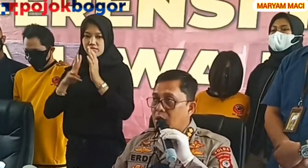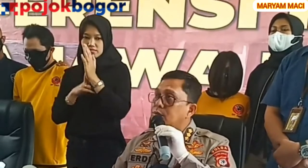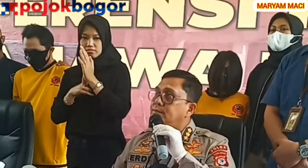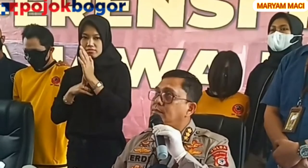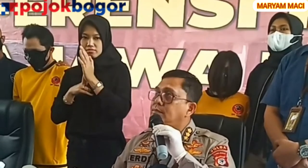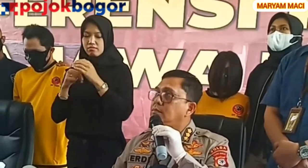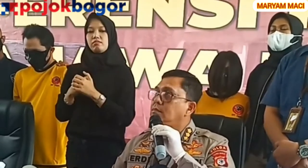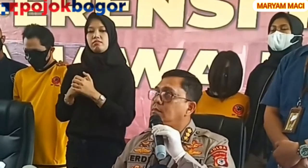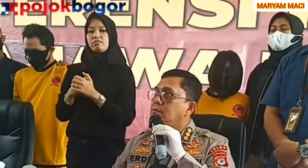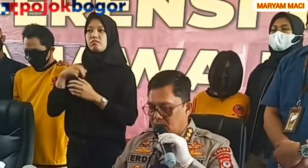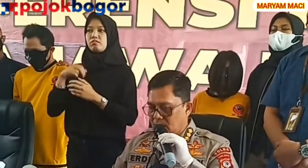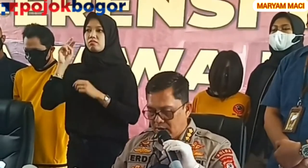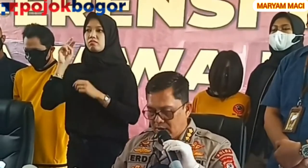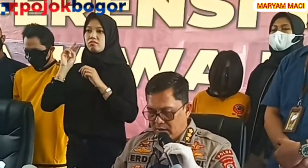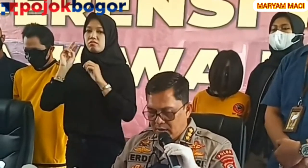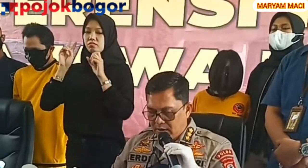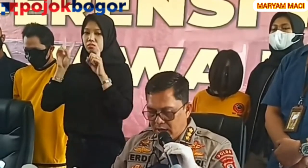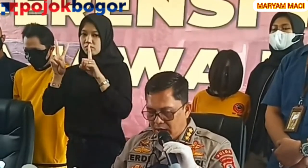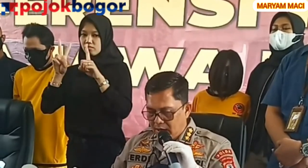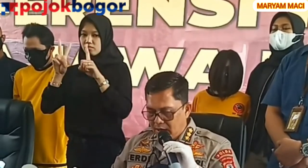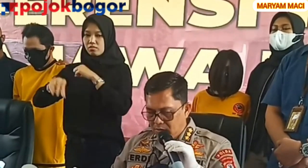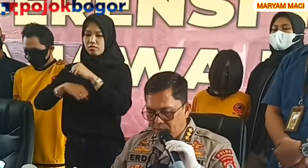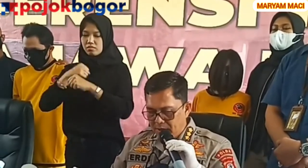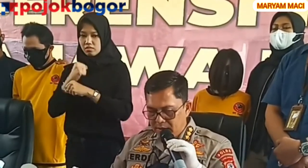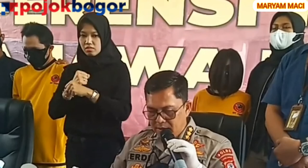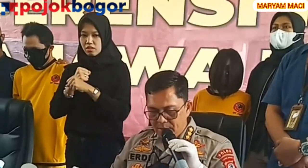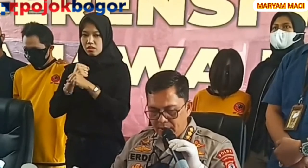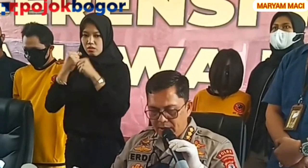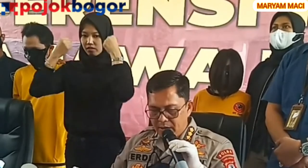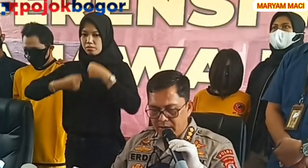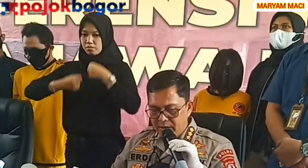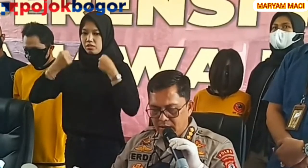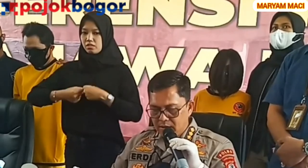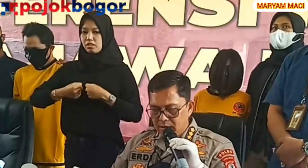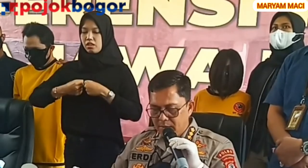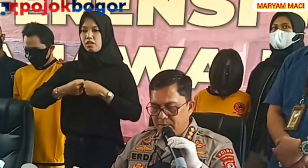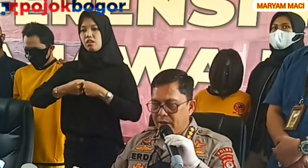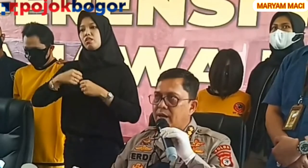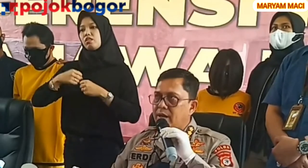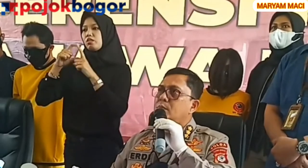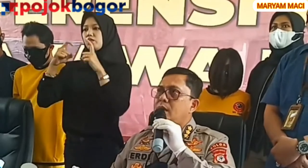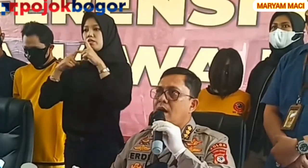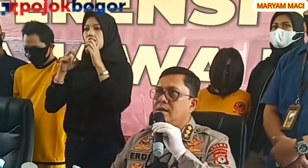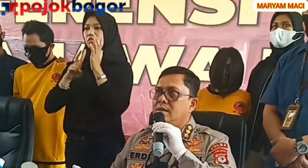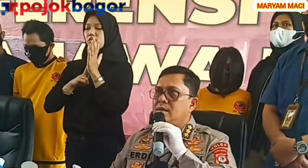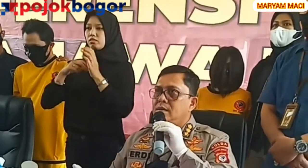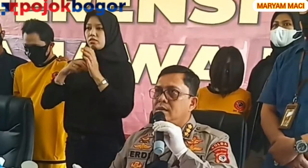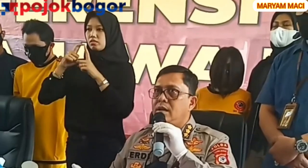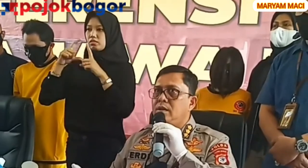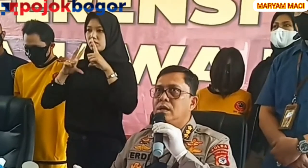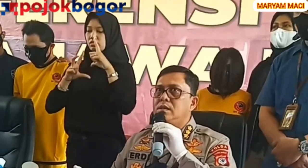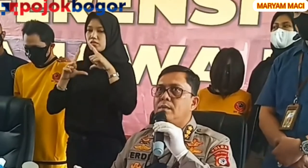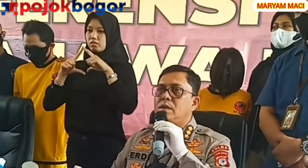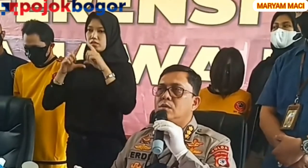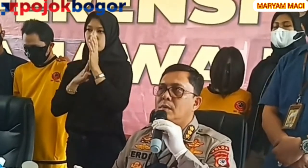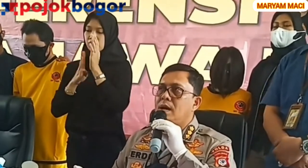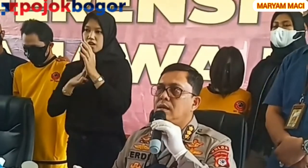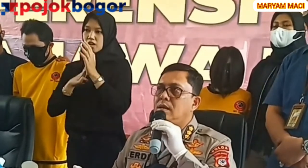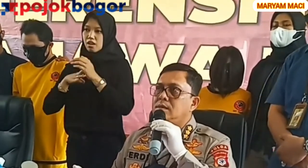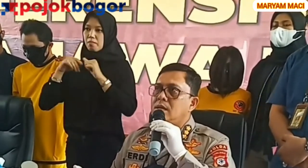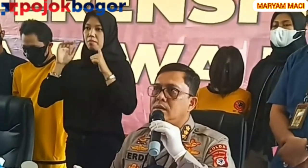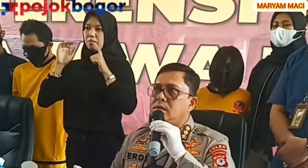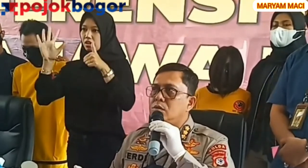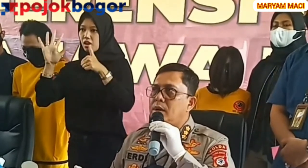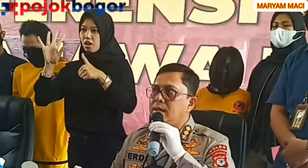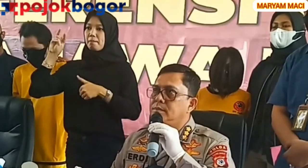tahun dan atau denda paling banyak 6 miliar rupiah jadi itu ancaman hukuman